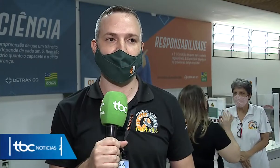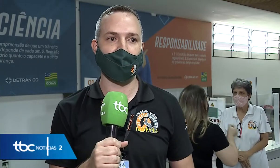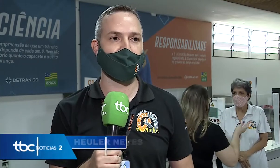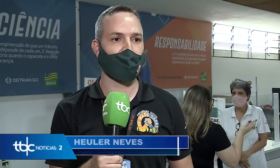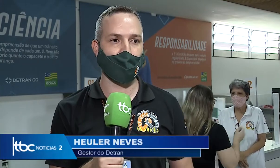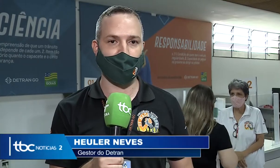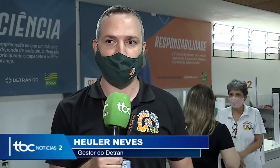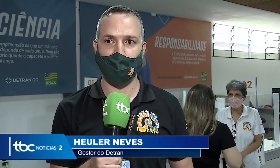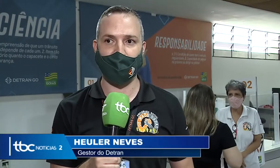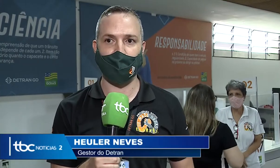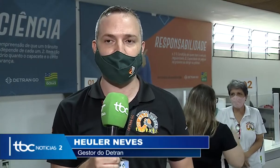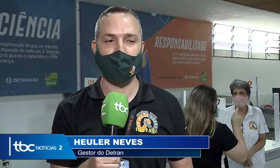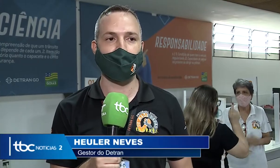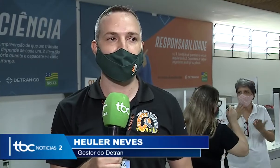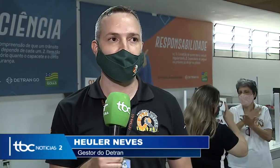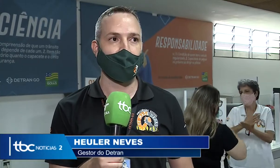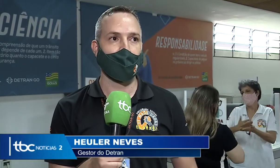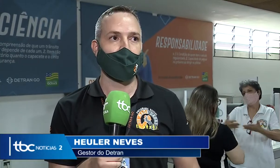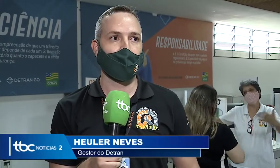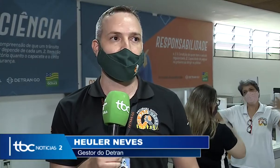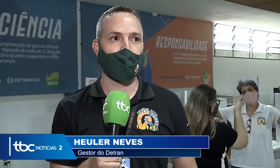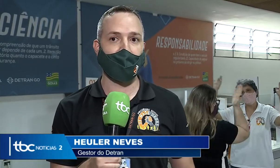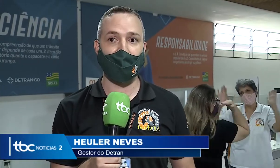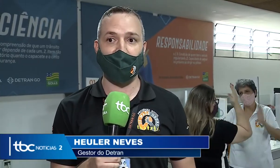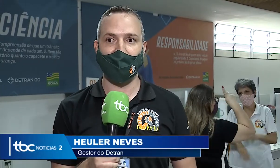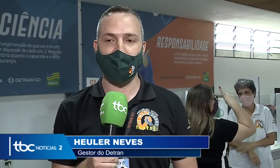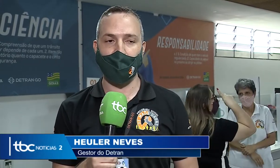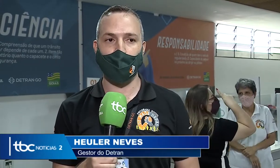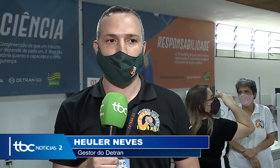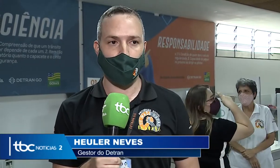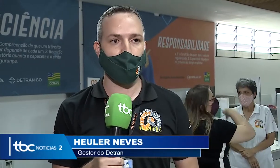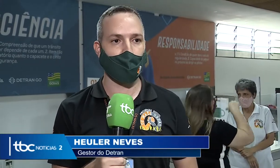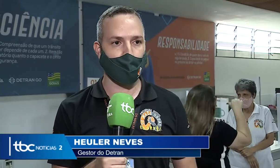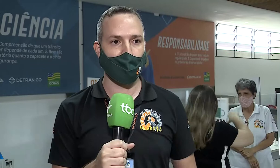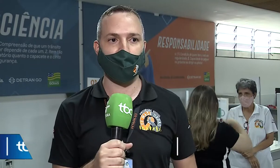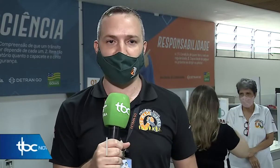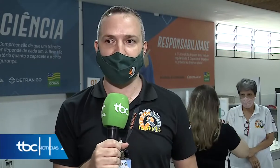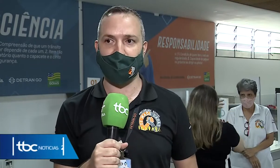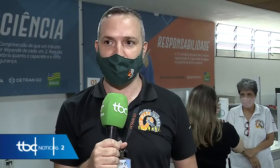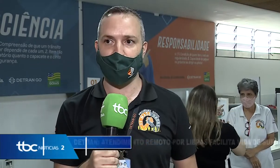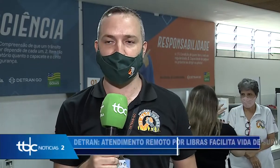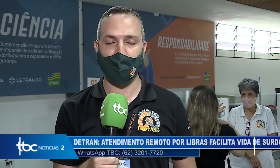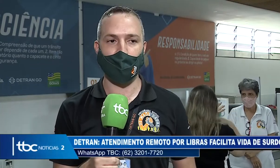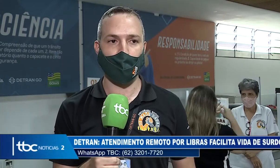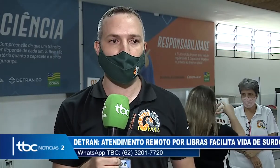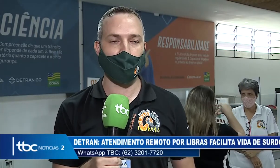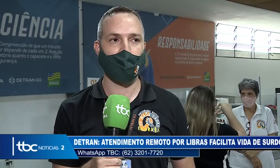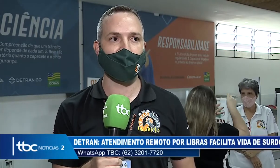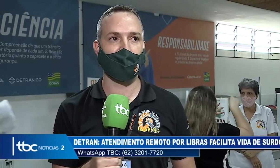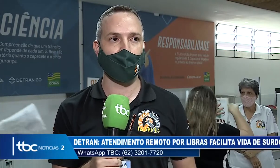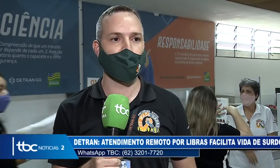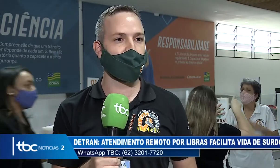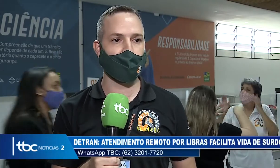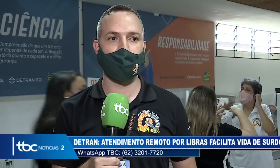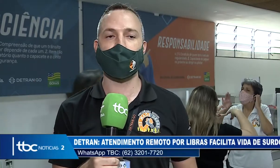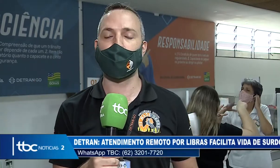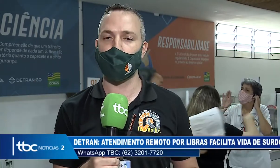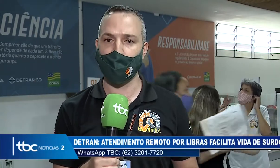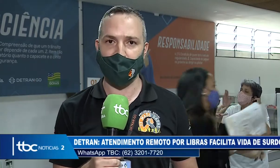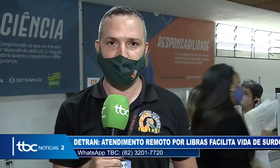central de informações para que eles já venham ao órgão quando necessário vir ao órgão. Eles já venham munidos com a documentação